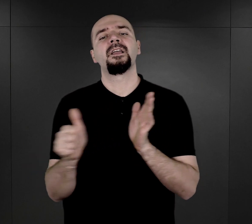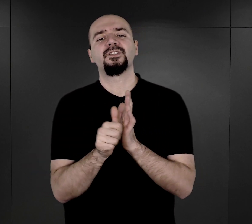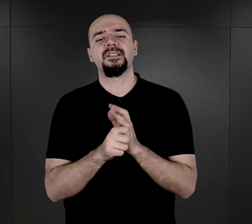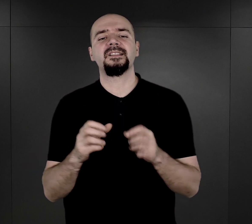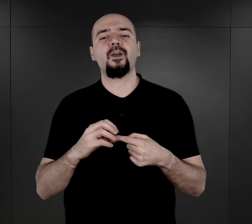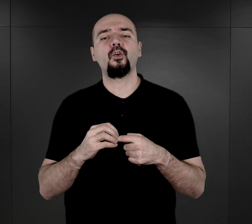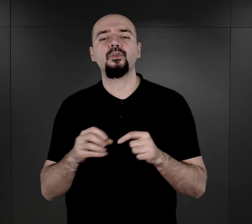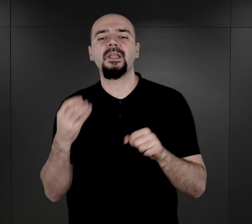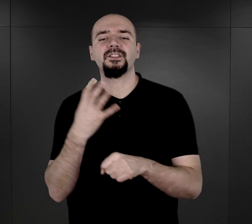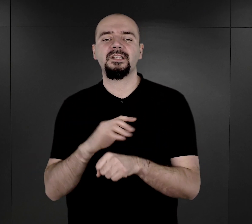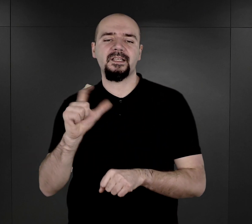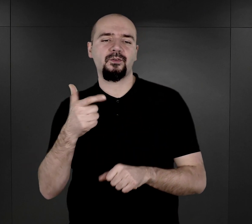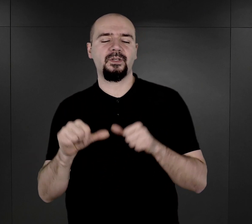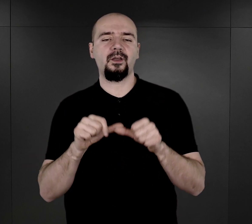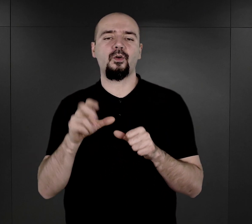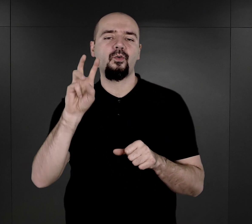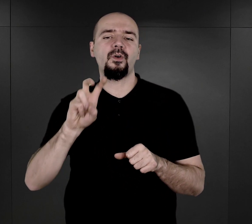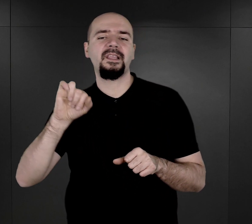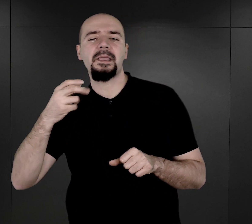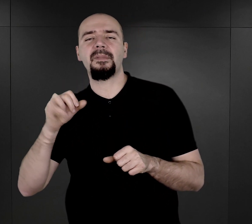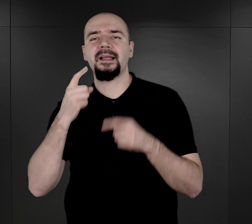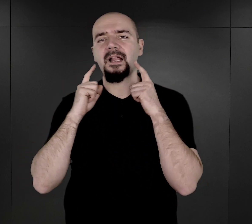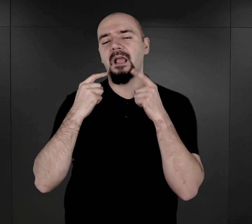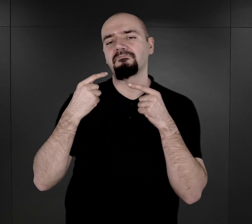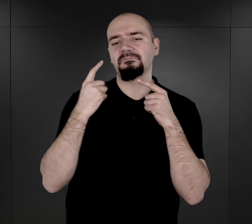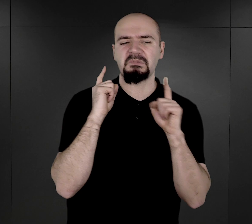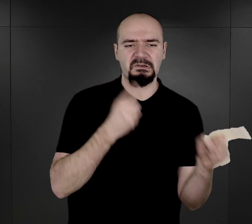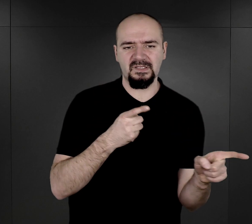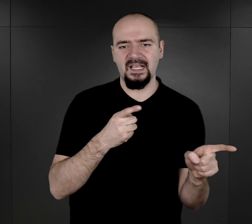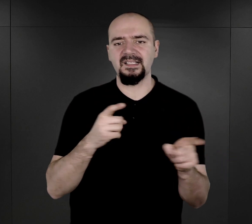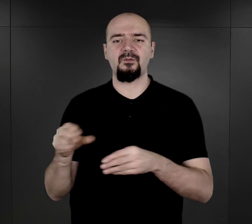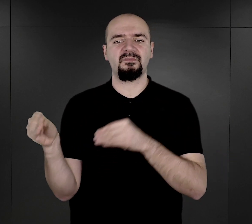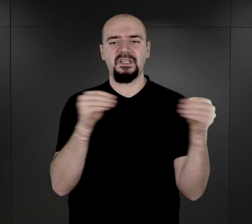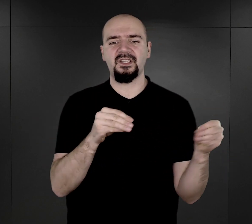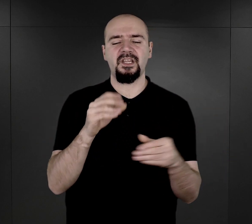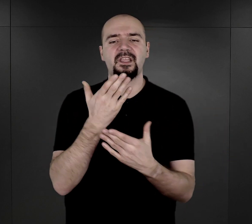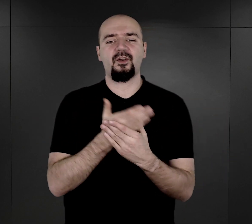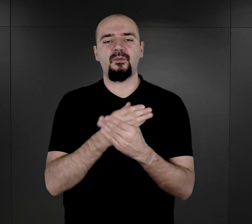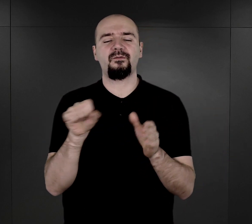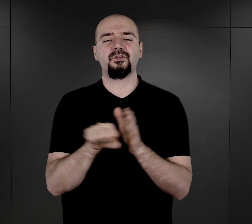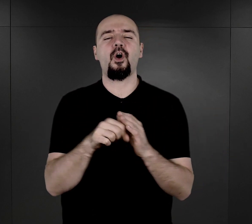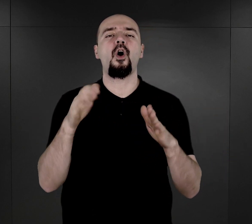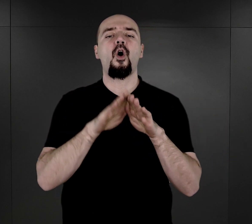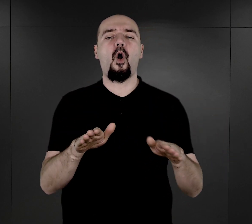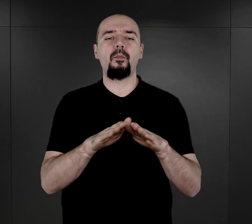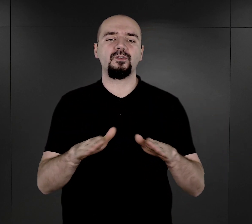roku Heinrich Himmler rozkazał deportację Romów do obozów koncentracyjnych, a wydane w styczniu 1943